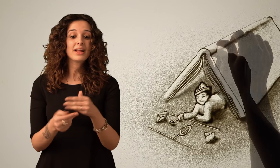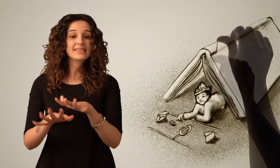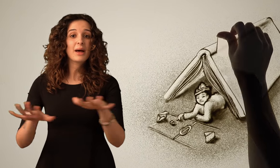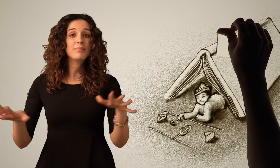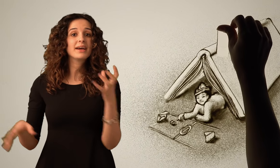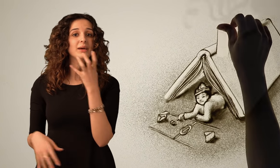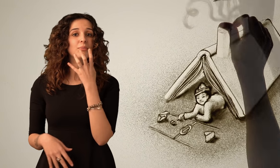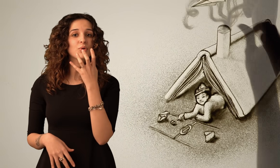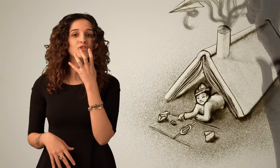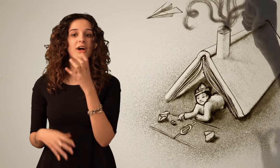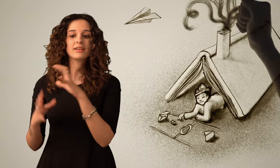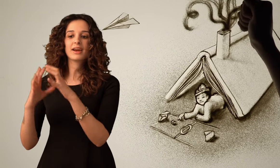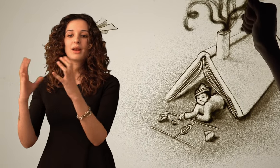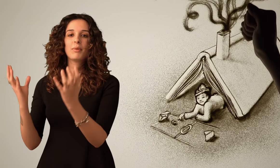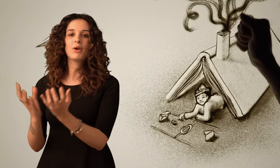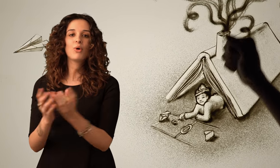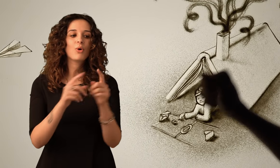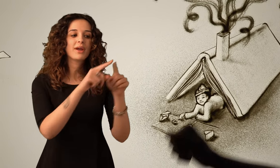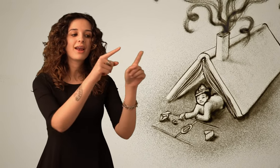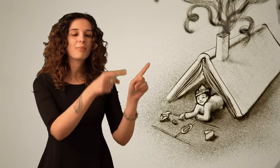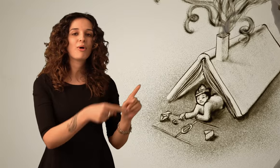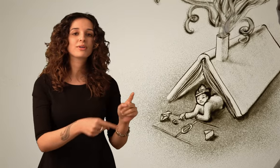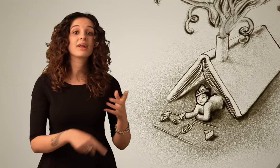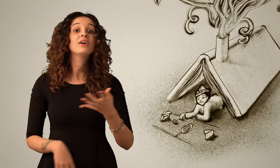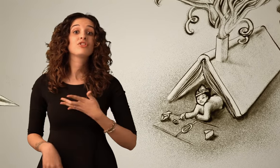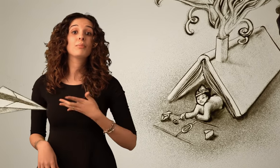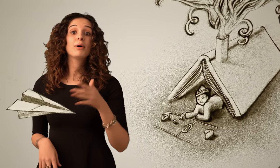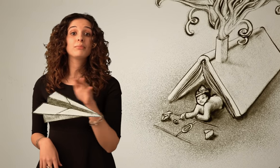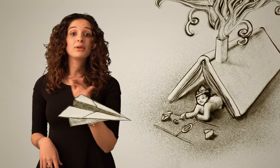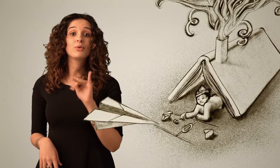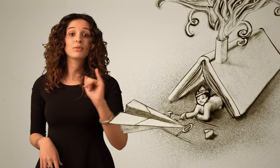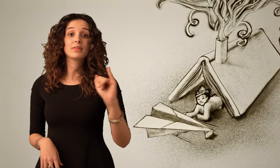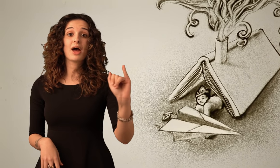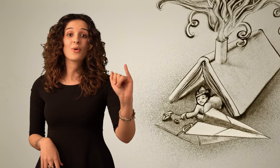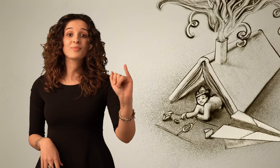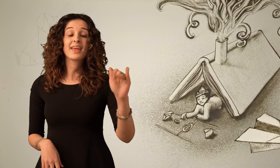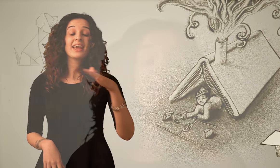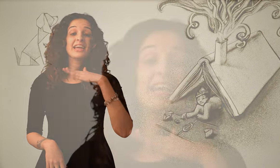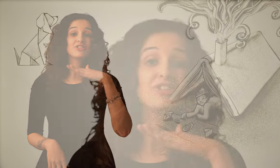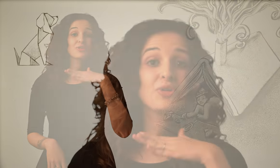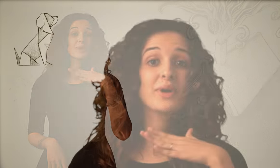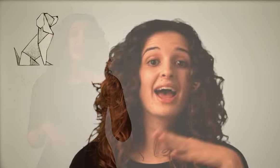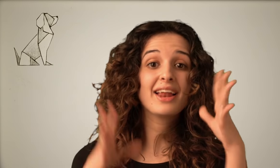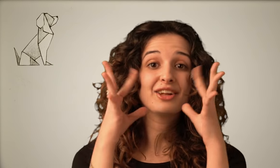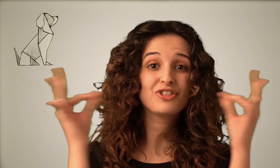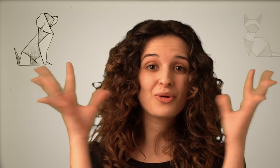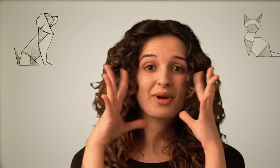la sabbia che brucia Tra il pallone e la porta C'è un bambino lontano E c'è un cane, c'è un